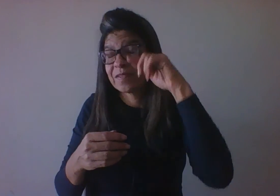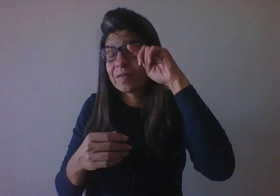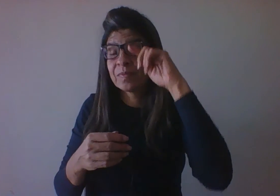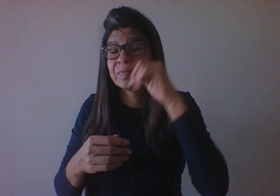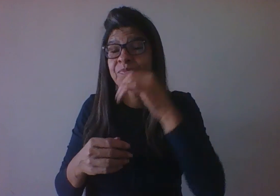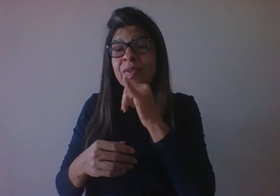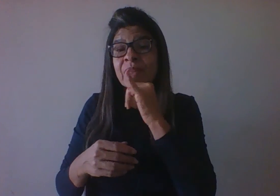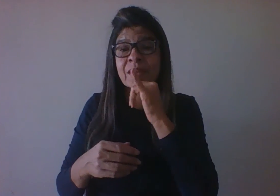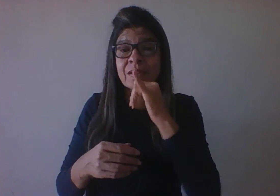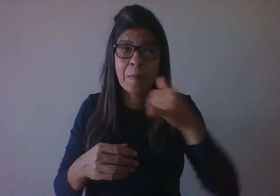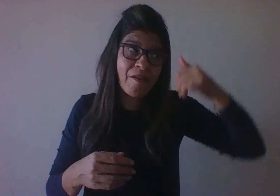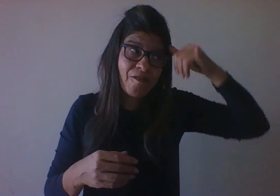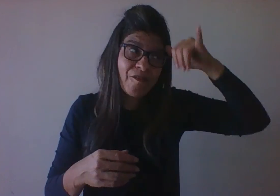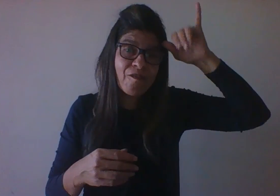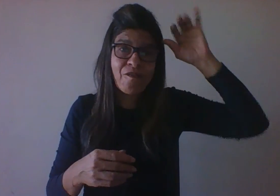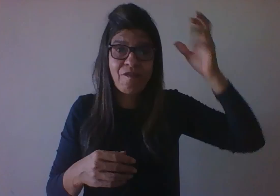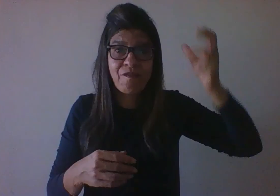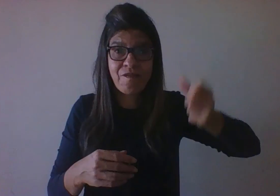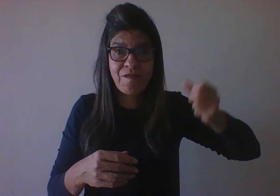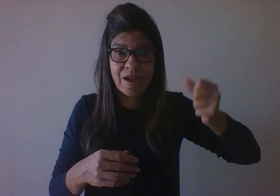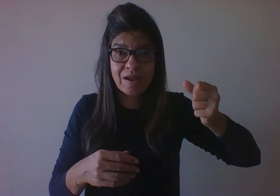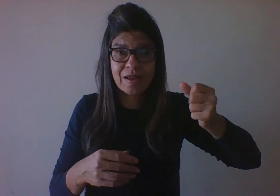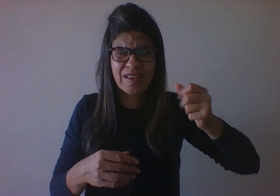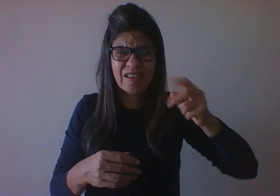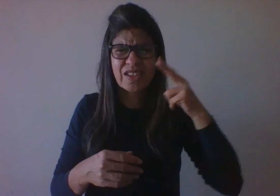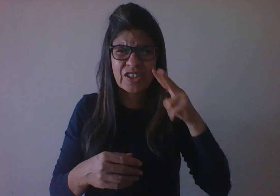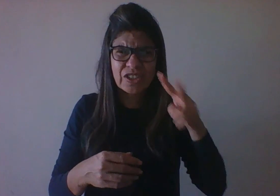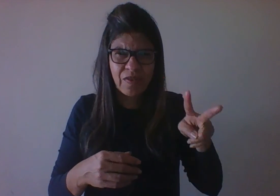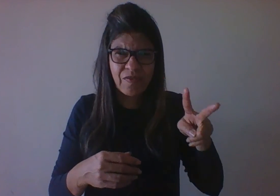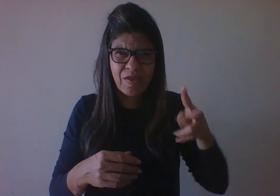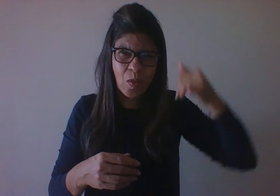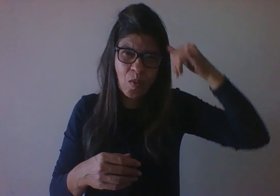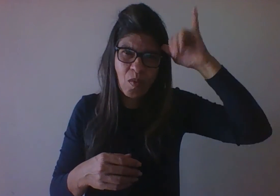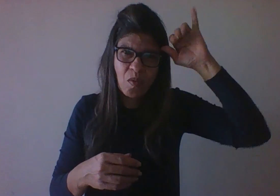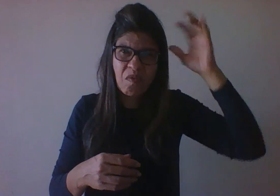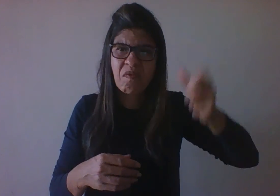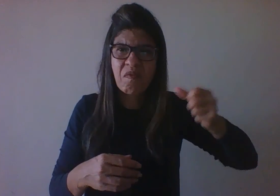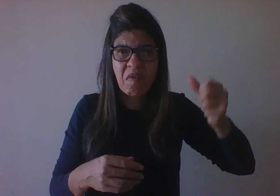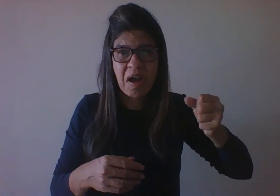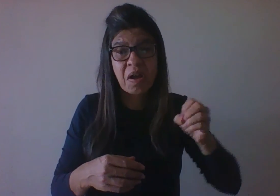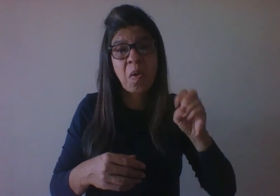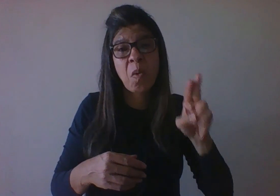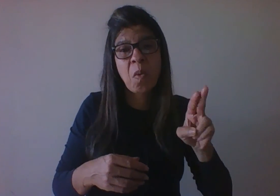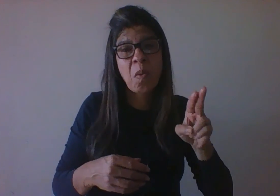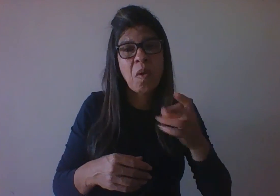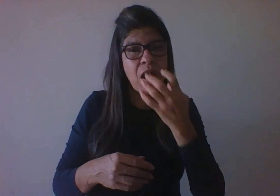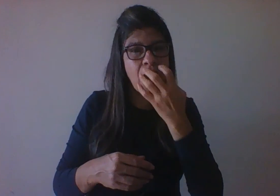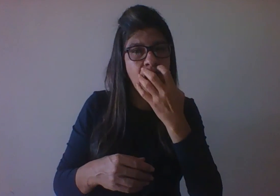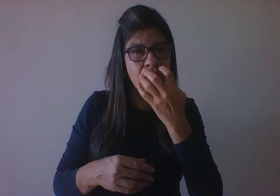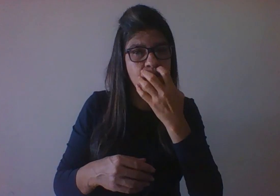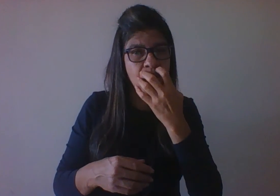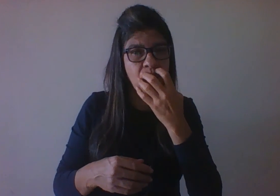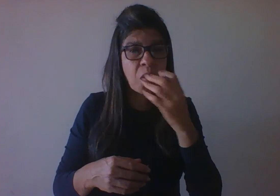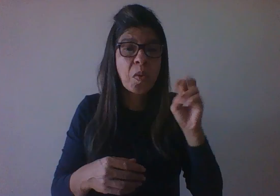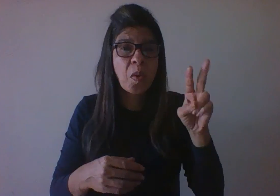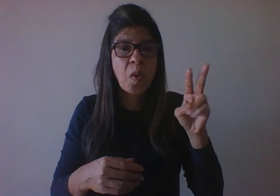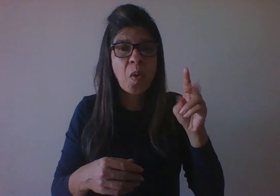uma vaca nascendo ou um filhote de qualquer outro animal, cachorro ou gato? Normalmente são muito parecidos. No momento do